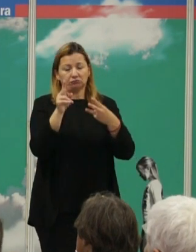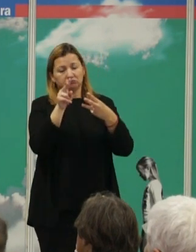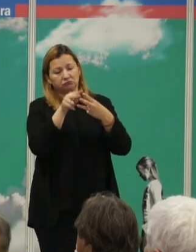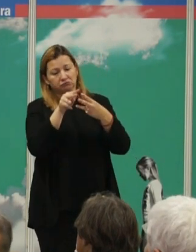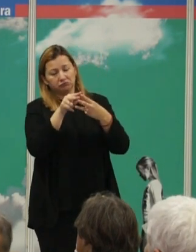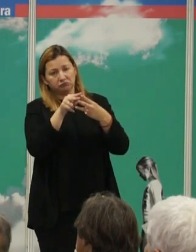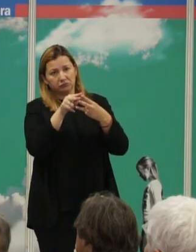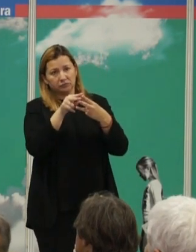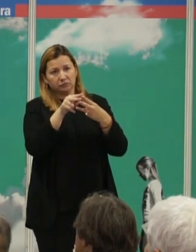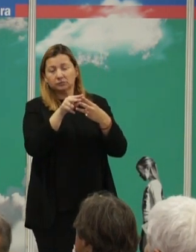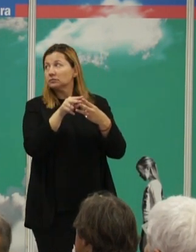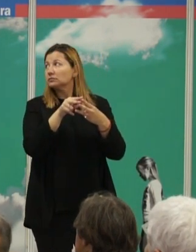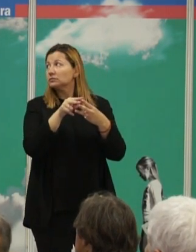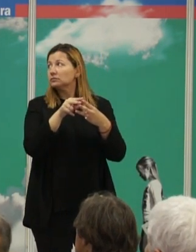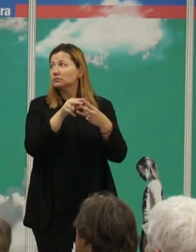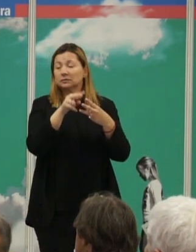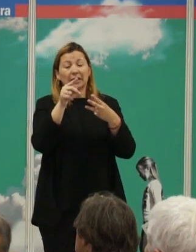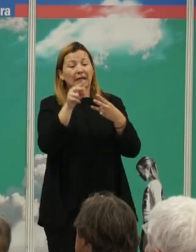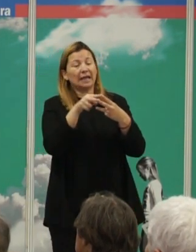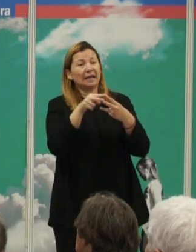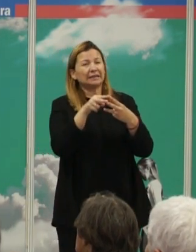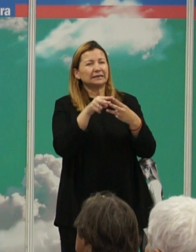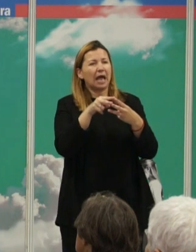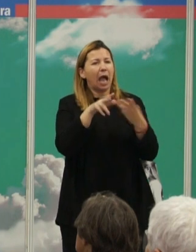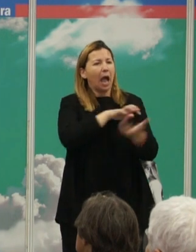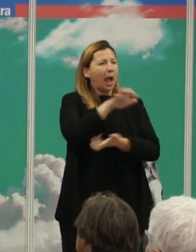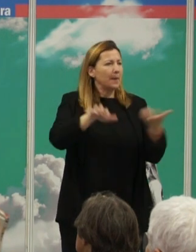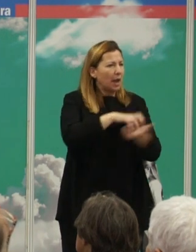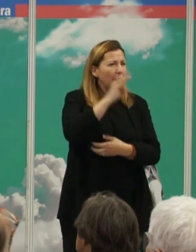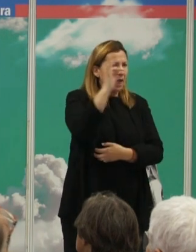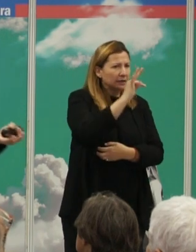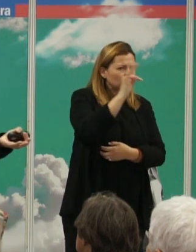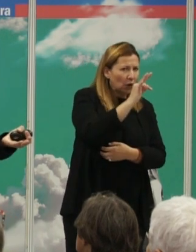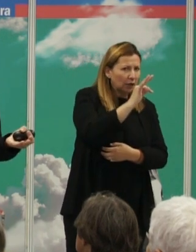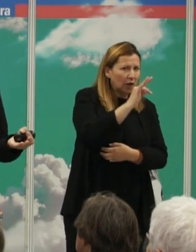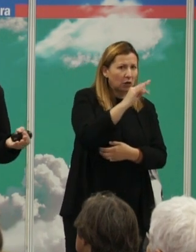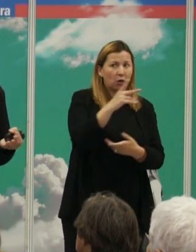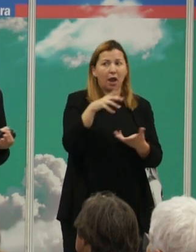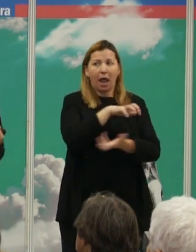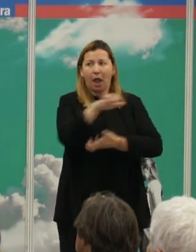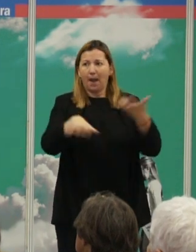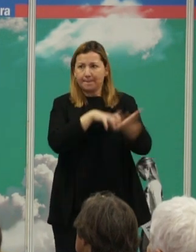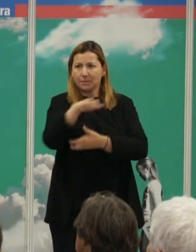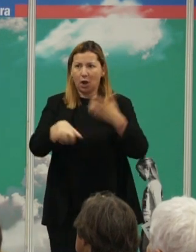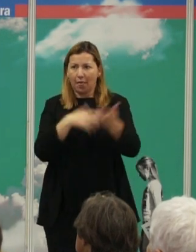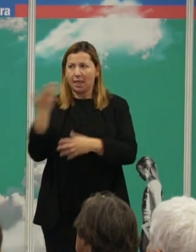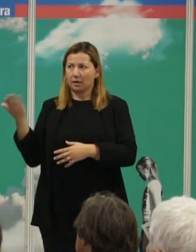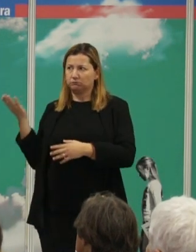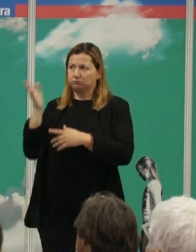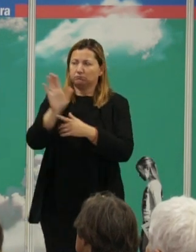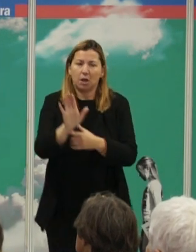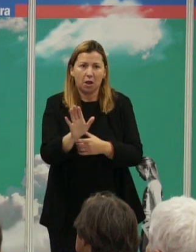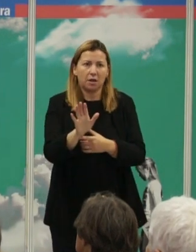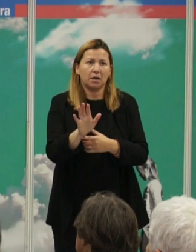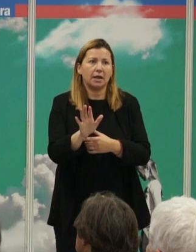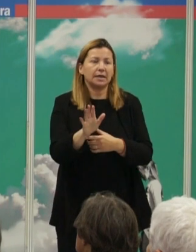bueno podemos comparar esta especie de violencia que nos salga aquí un poco teórica con la violencia que manifiesta el ser humano compararla